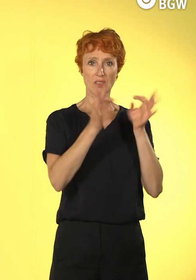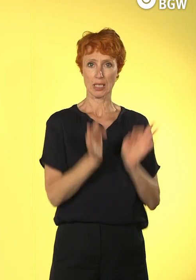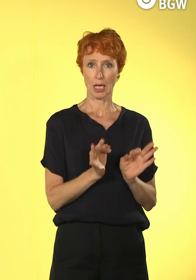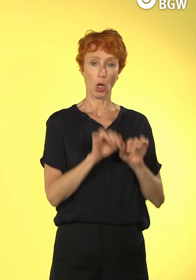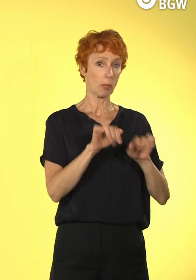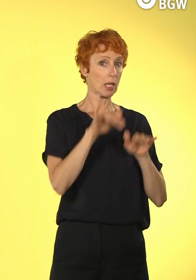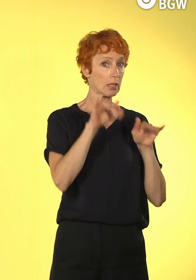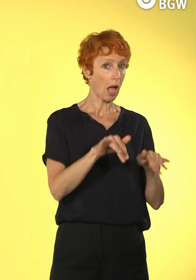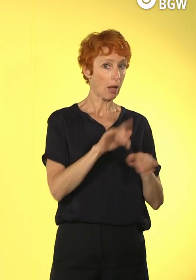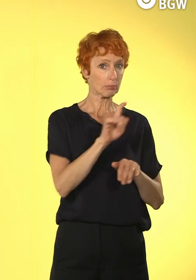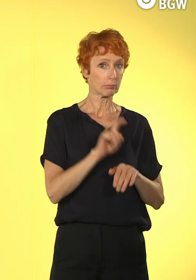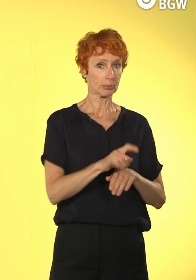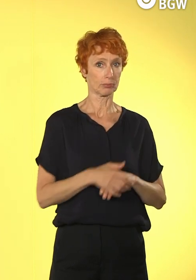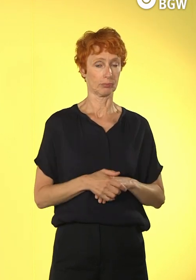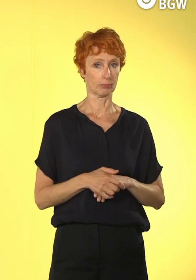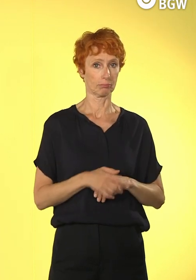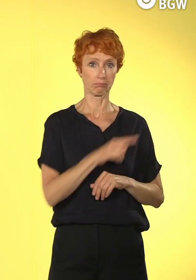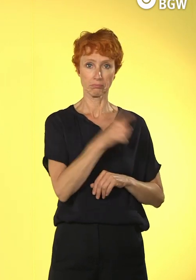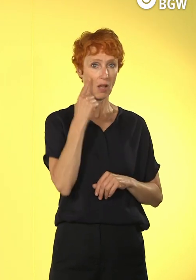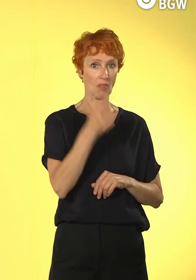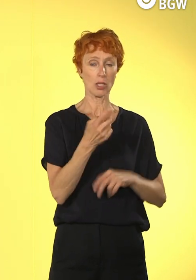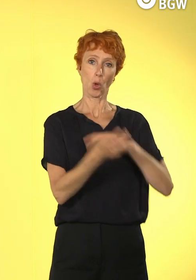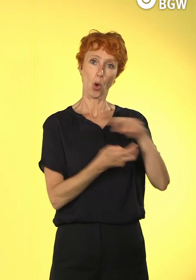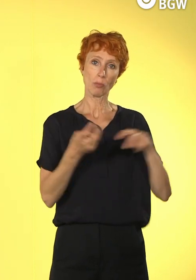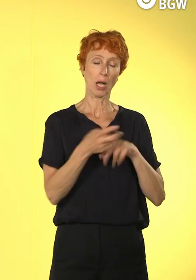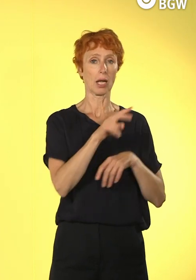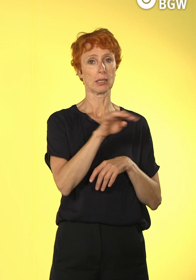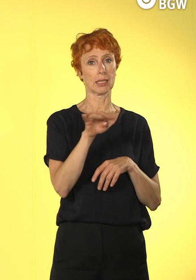dass überhaupt mit digitalen Technologien gearbeitet werden kann?